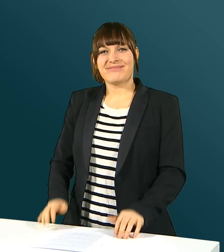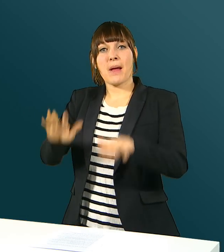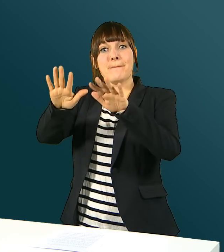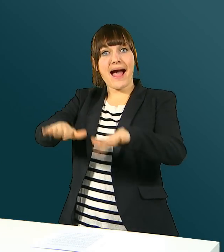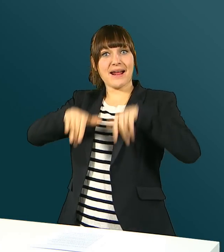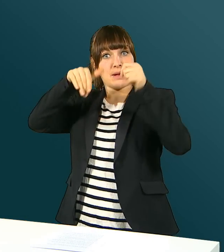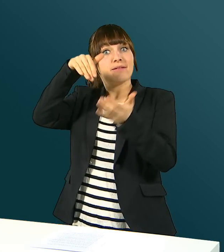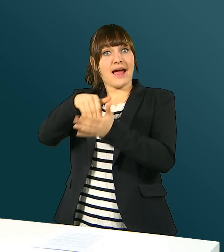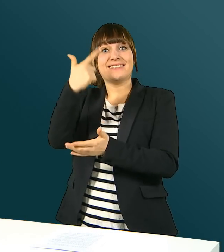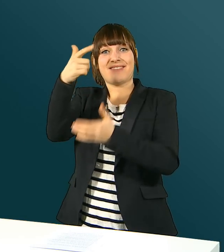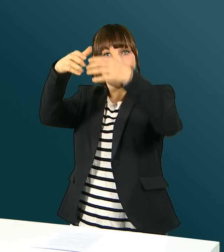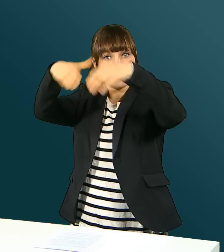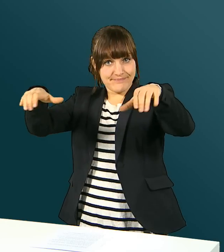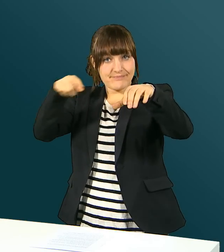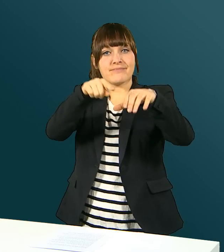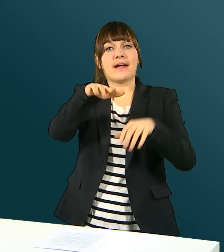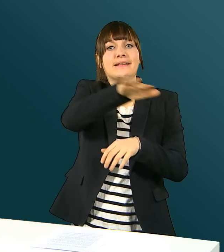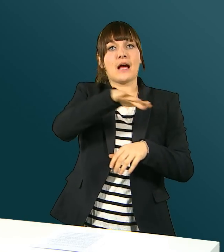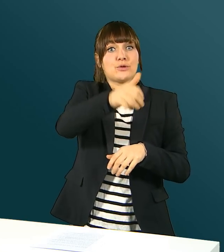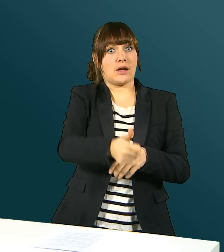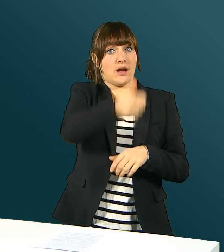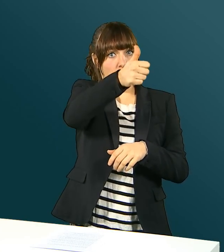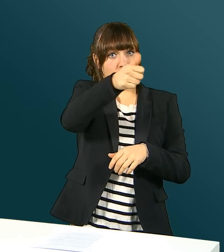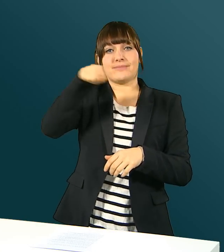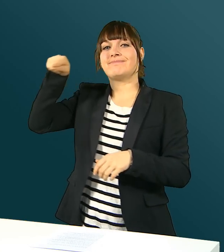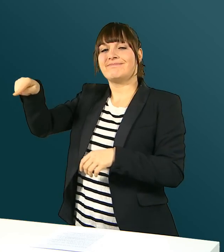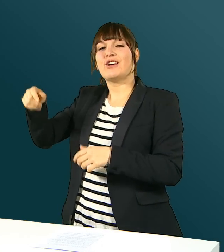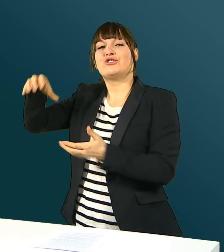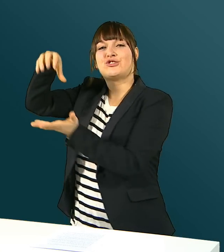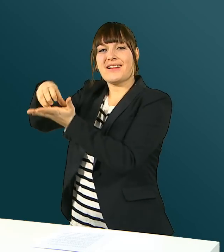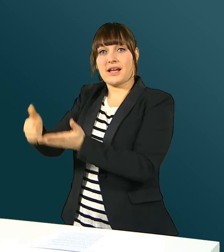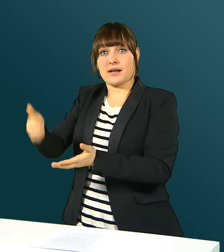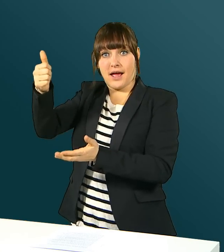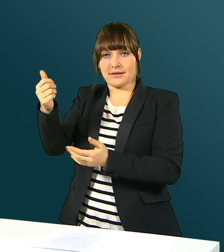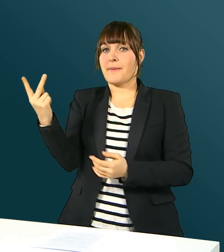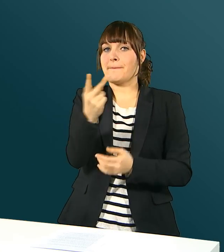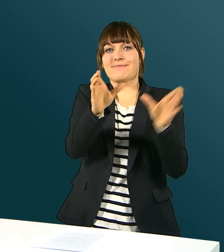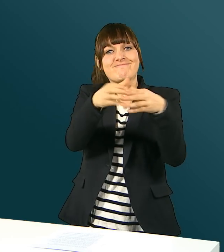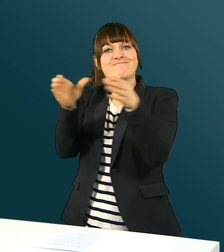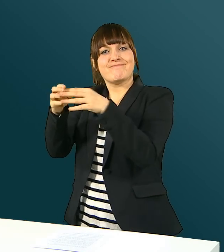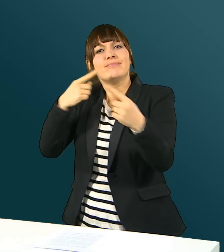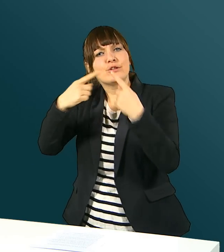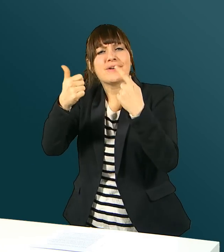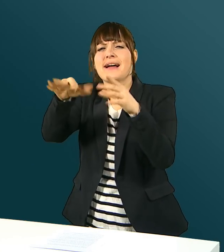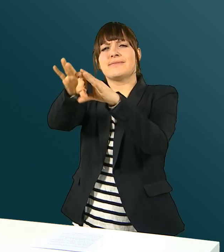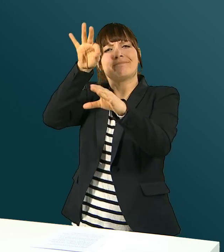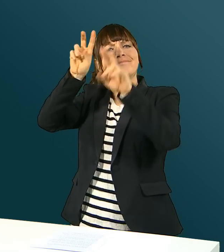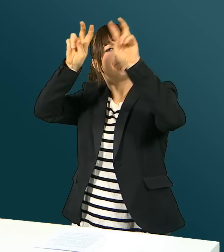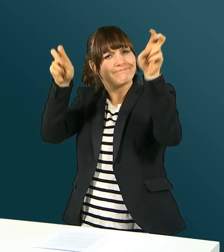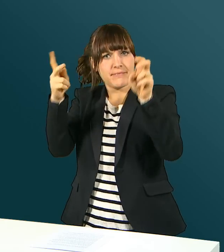Das Parlament besteht aus zwei Kammern, dem National- und Ständerat. Für eine Gesetzesänderung müssen beide